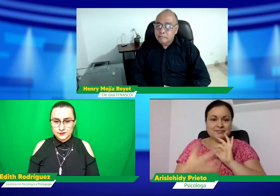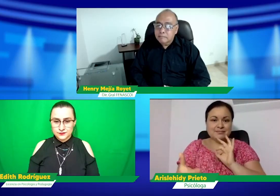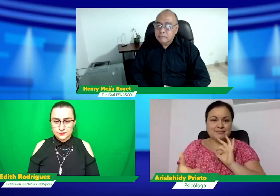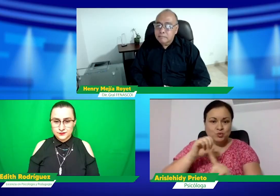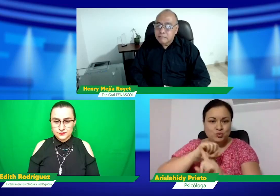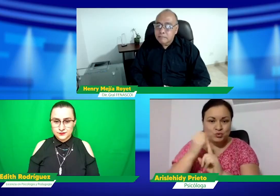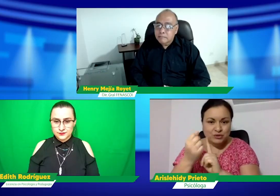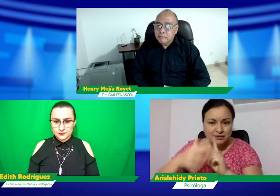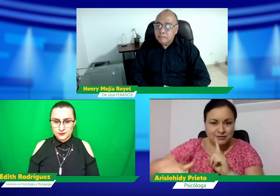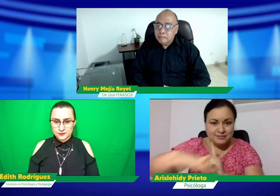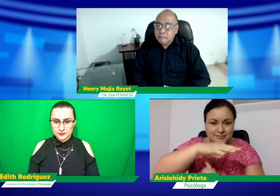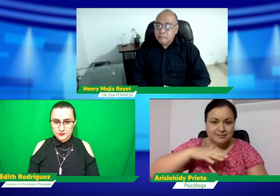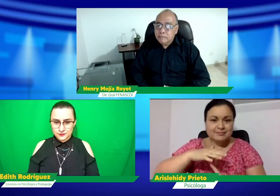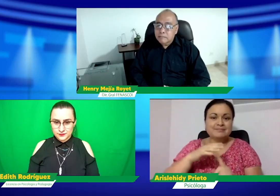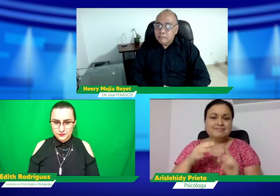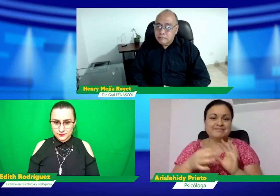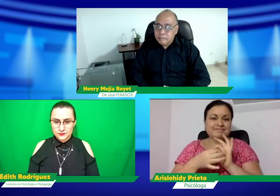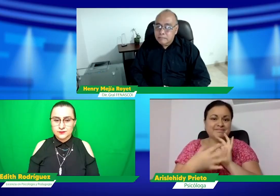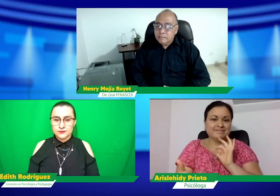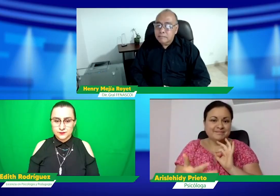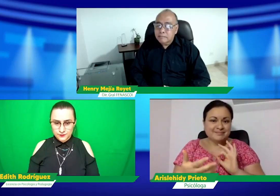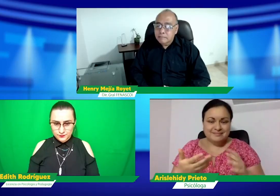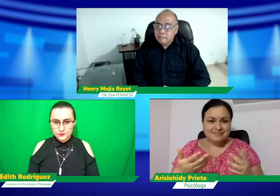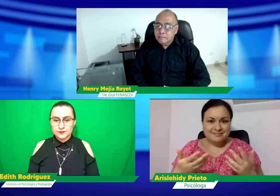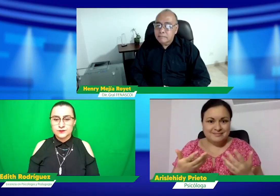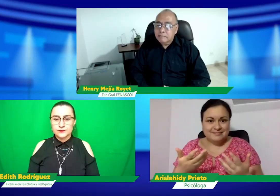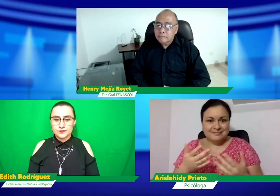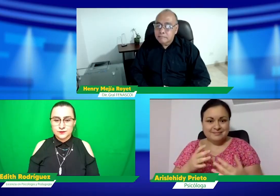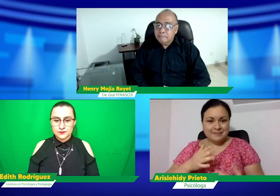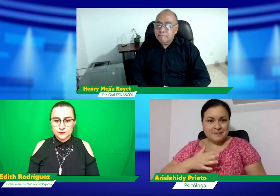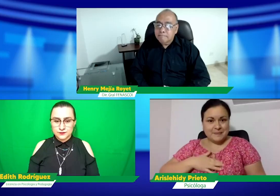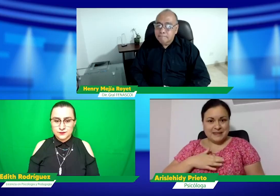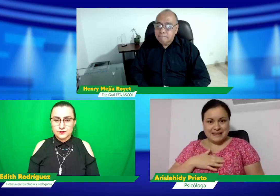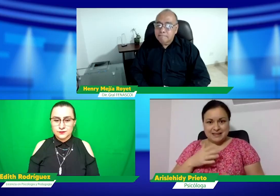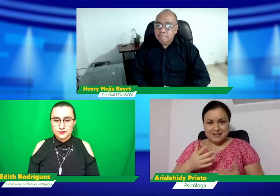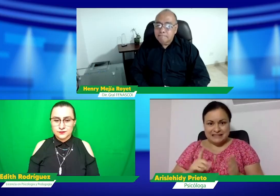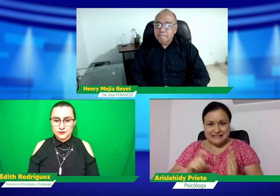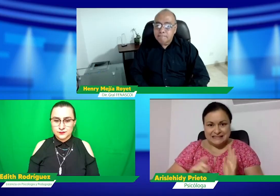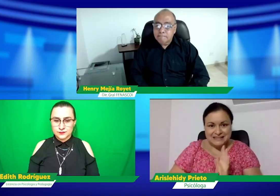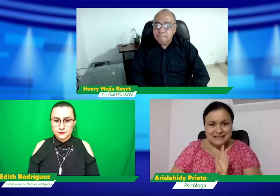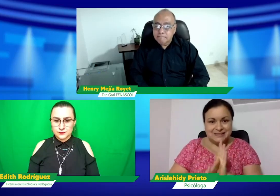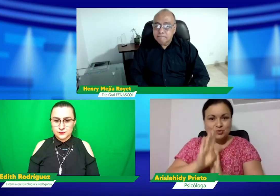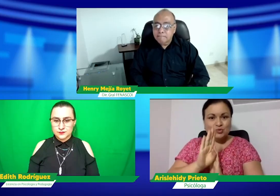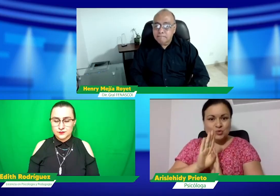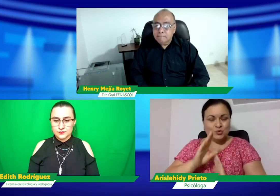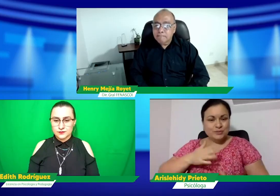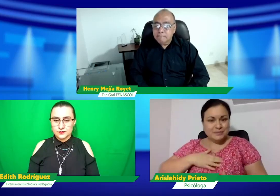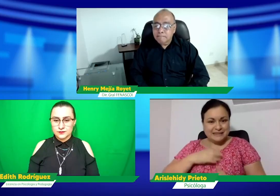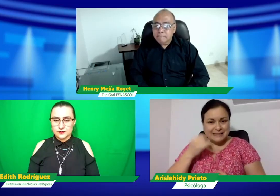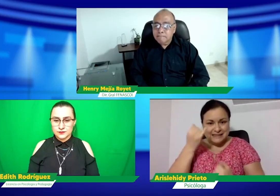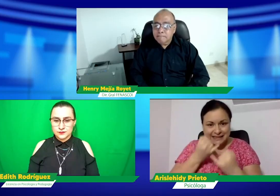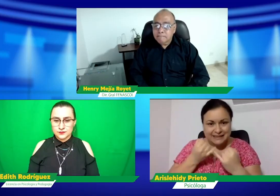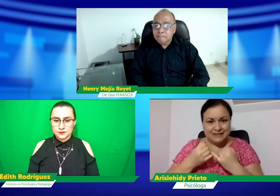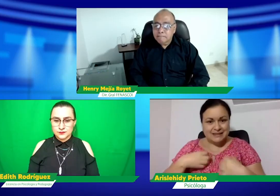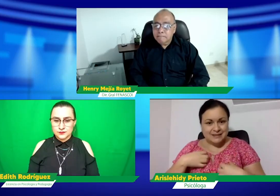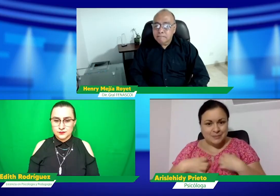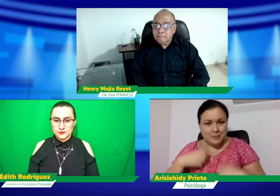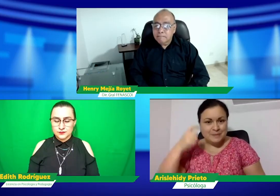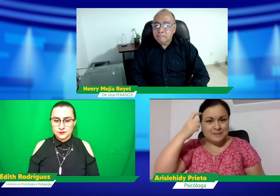presente, entonces hay una desconexión social, hay una desconexión de la persona con la sociedad. Y el desarrollo,